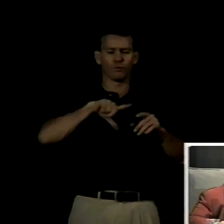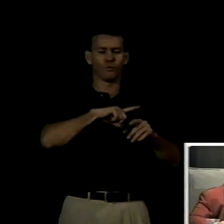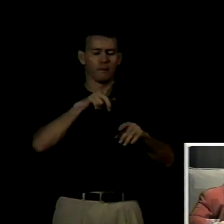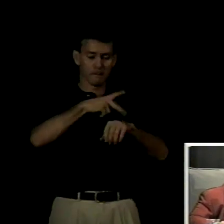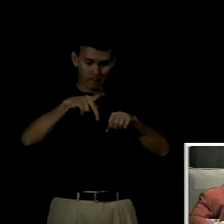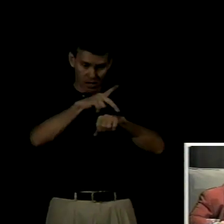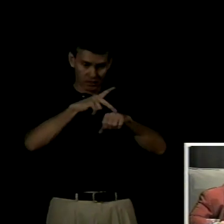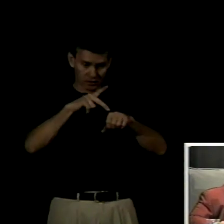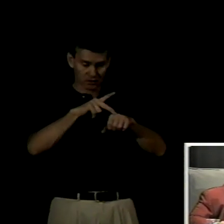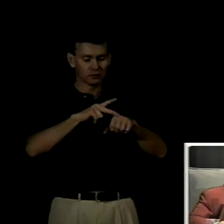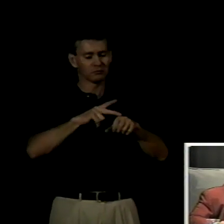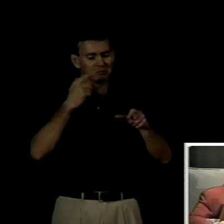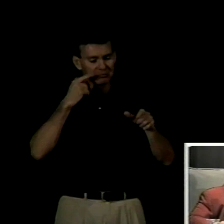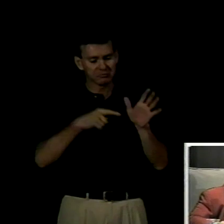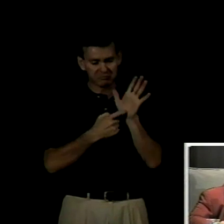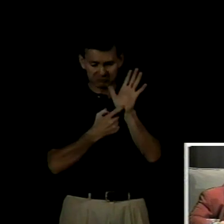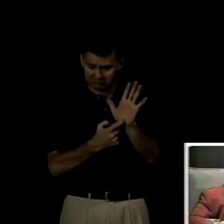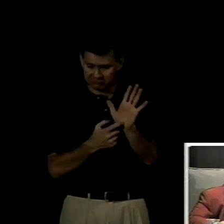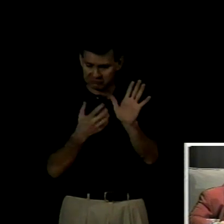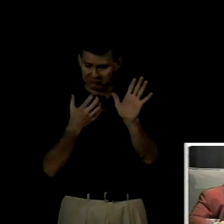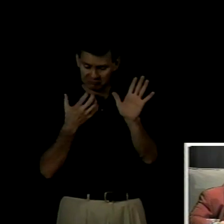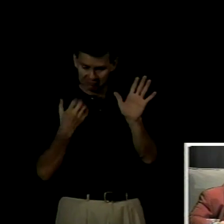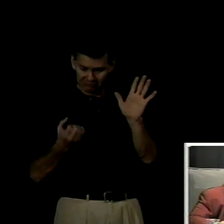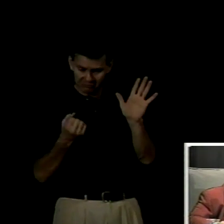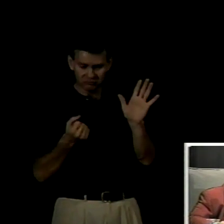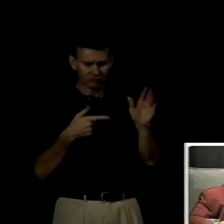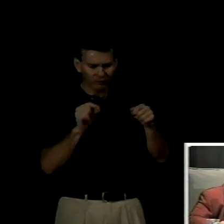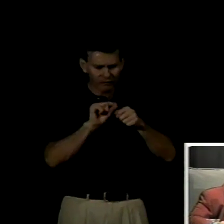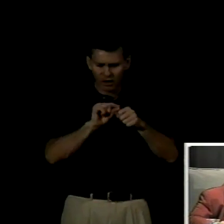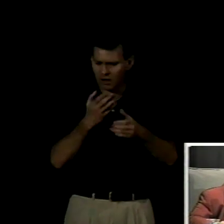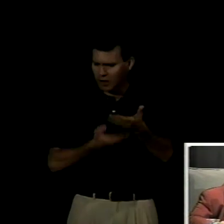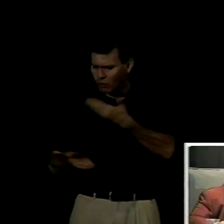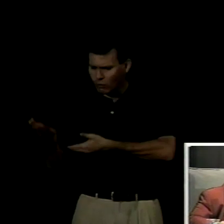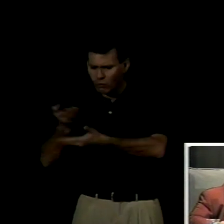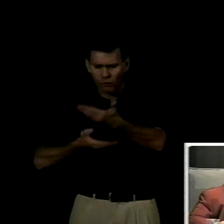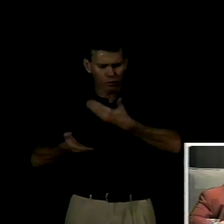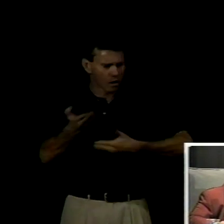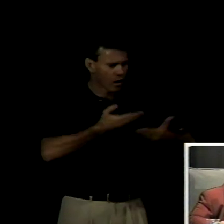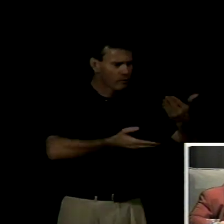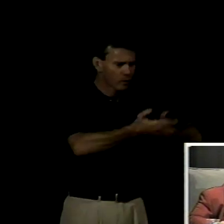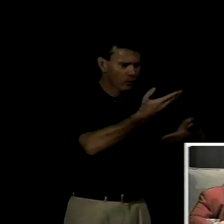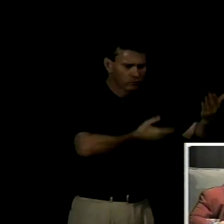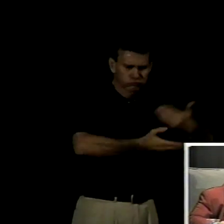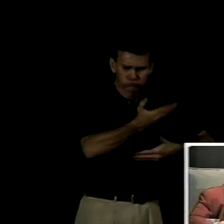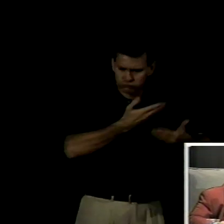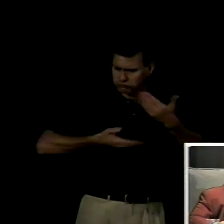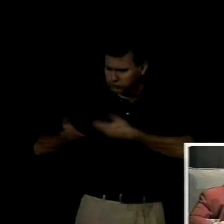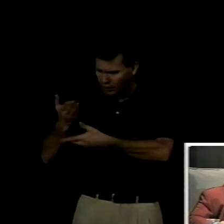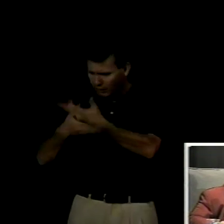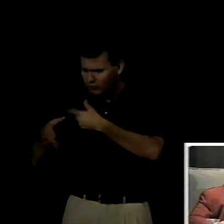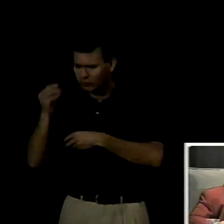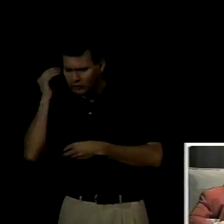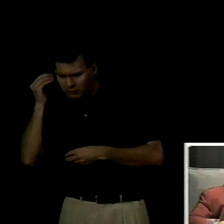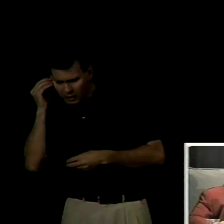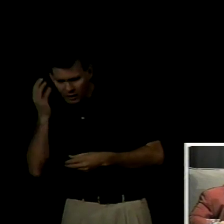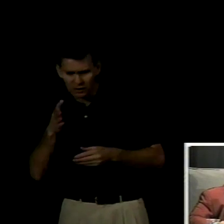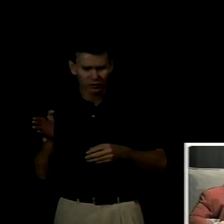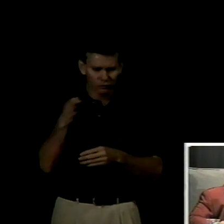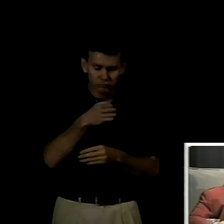promovía caracterizada por cambios sistemáticos de autoridades en todos los niveles impidiendo sostener una continuidad teórico